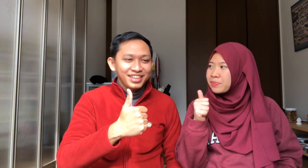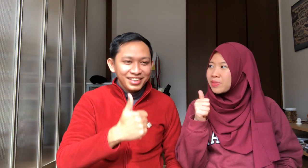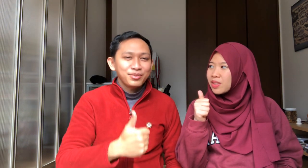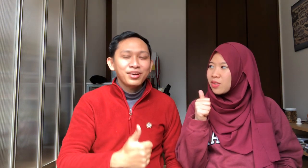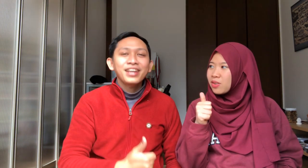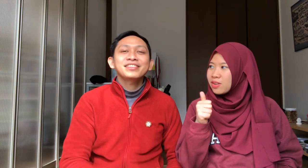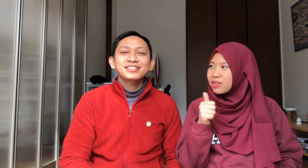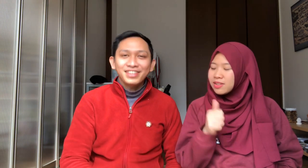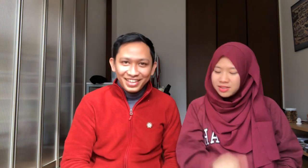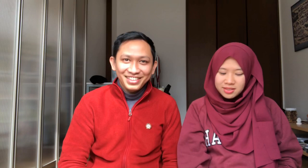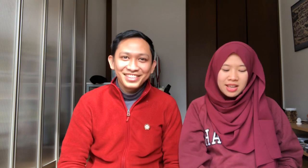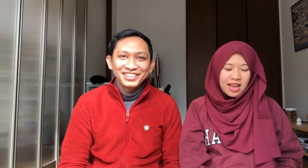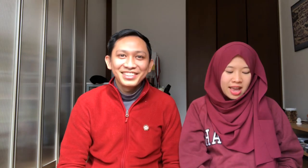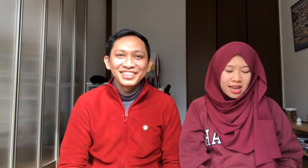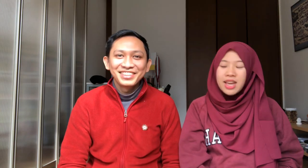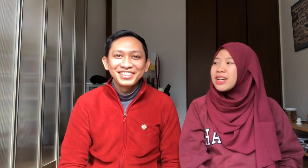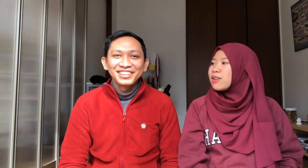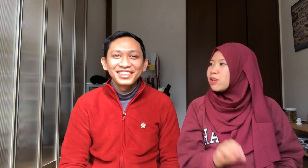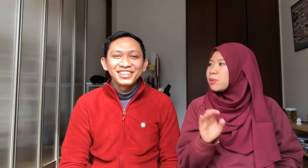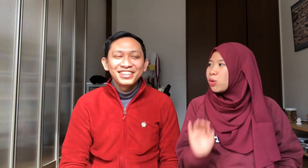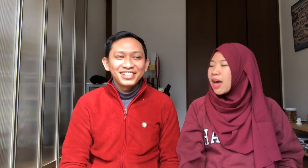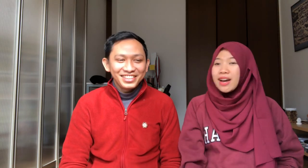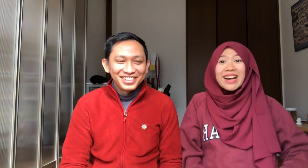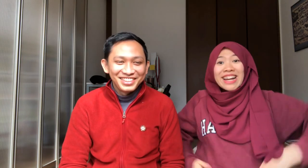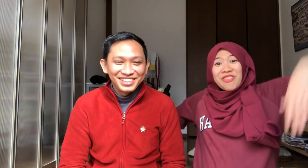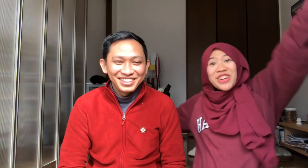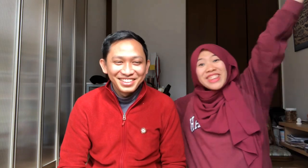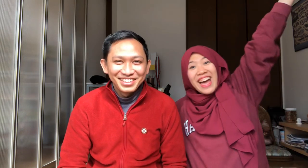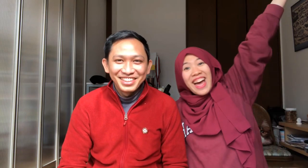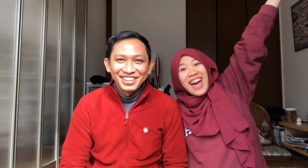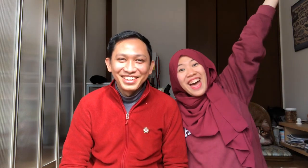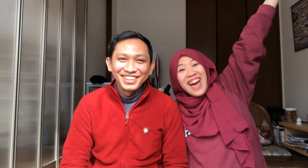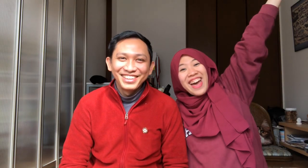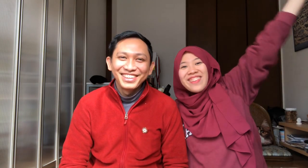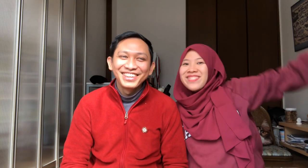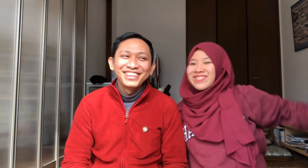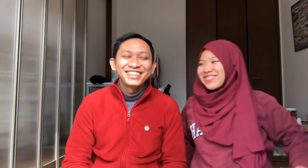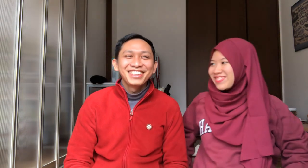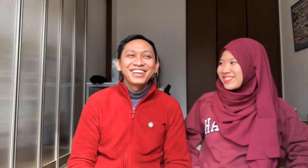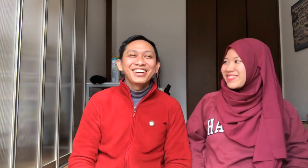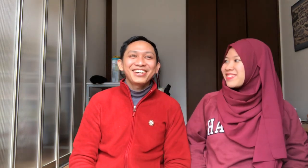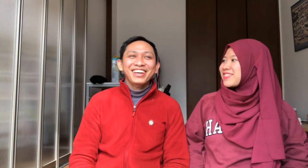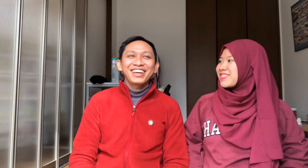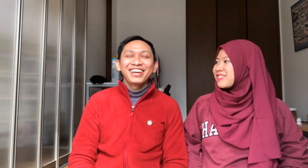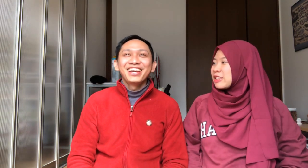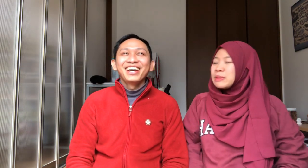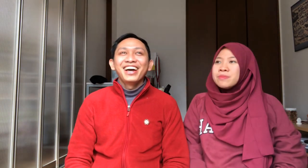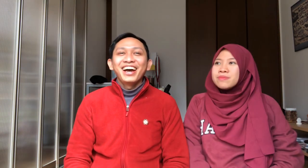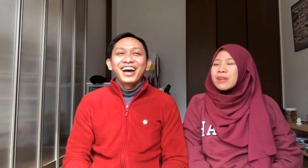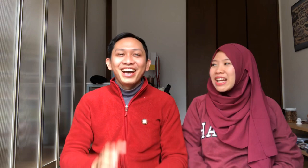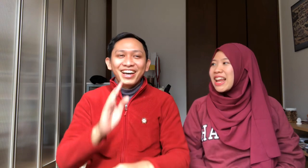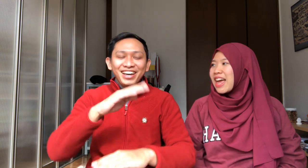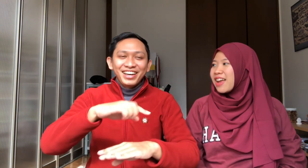Hai Hai Wakat Hai Ulang Review time Oke Perkenalan